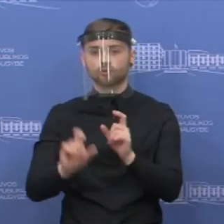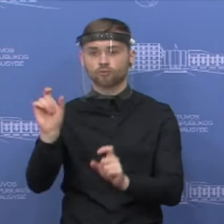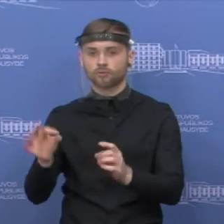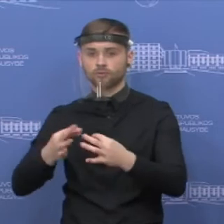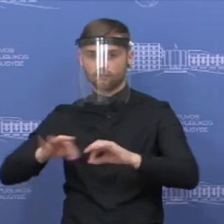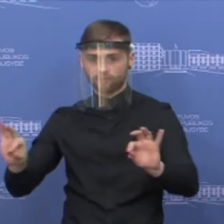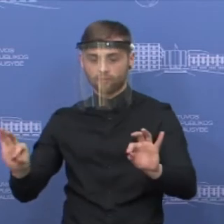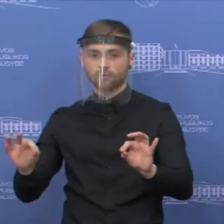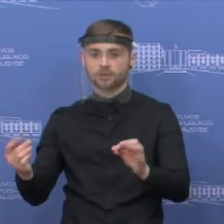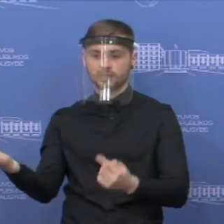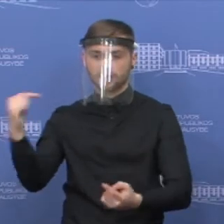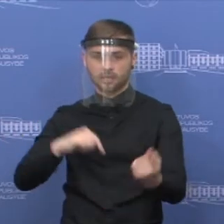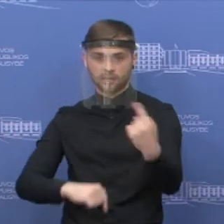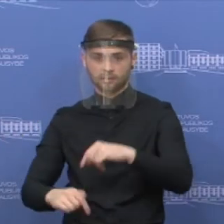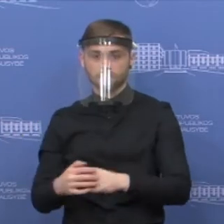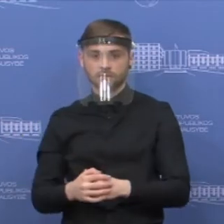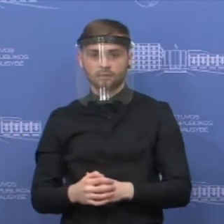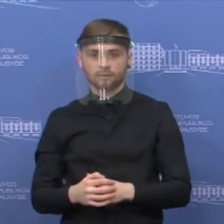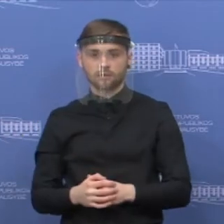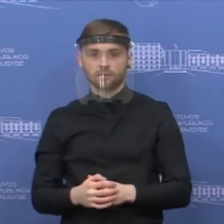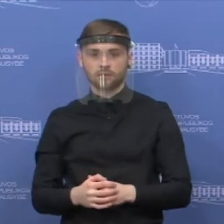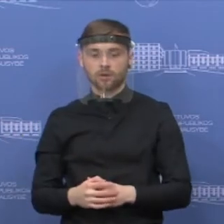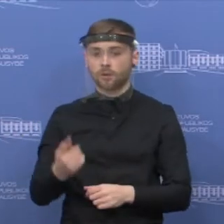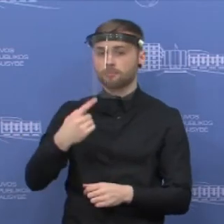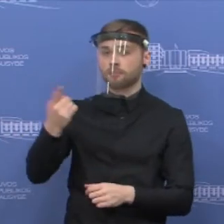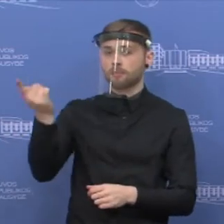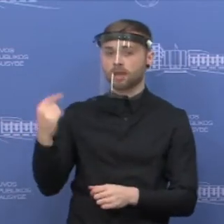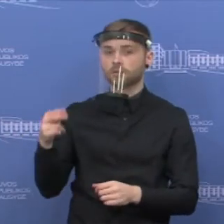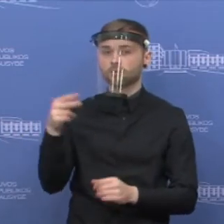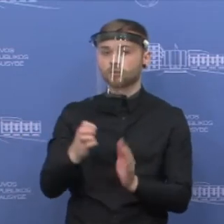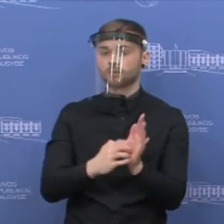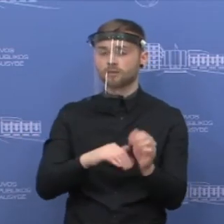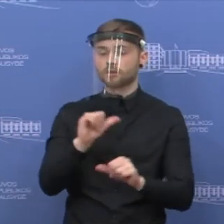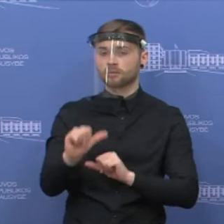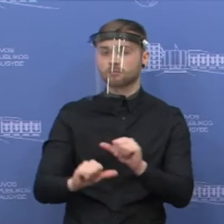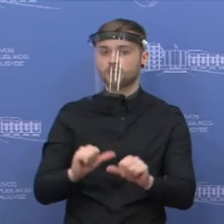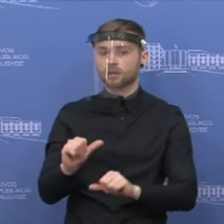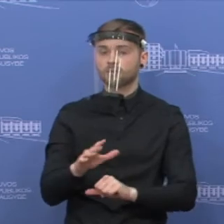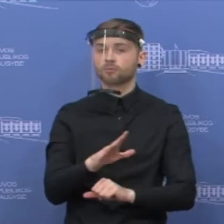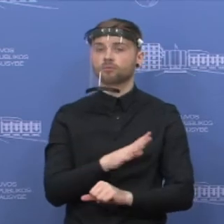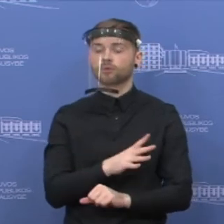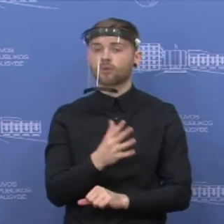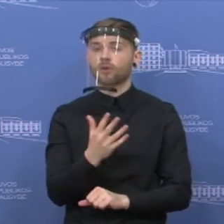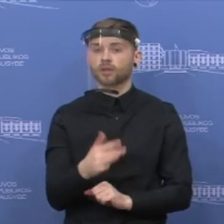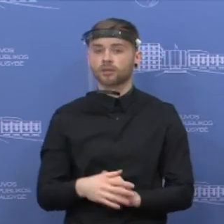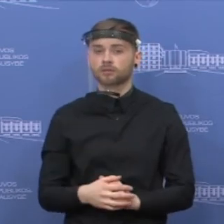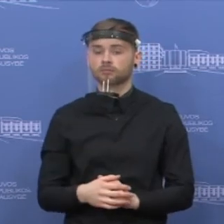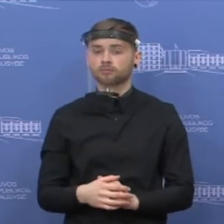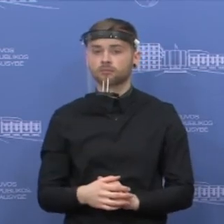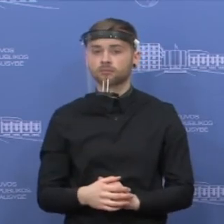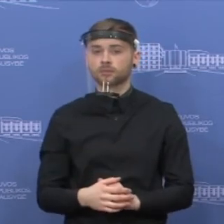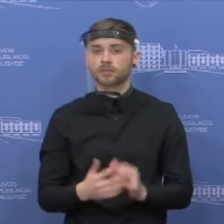kelėjvis, tuo tarpu prieš metus, tai 2019 metais, tas skaičius sudarė